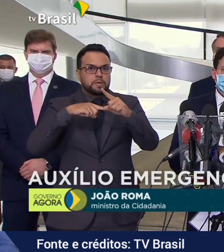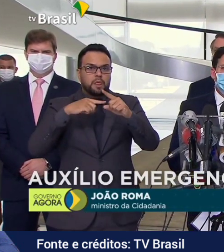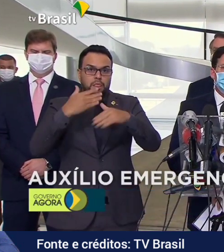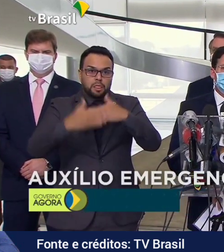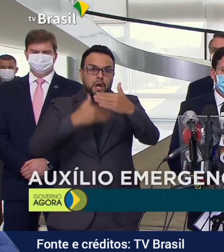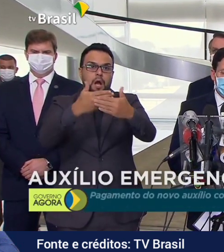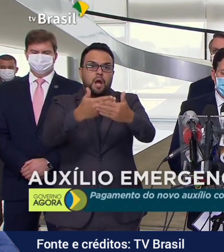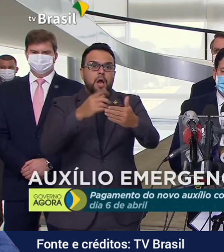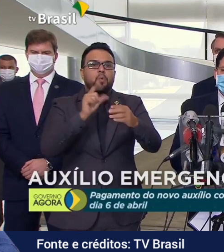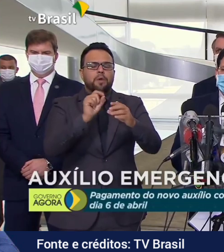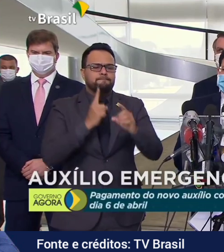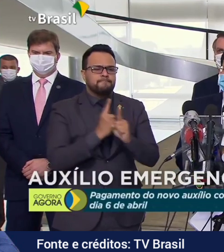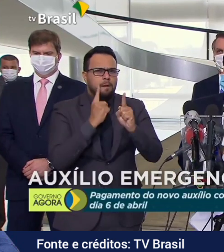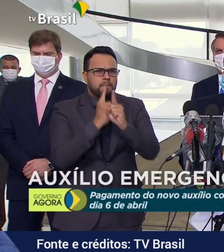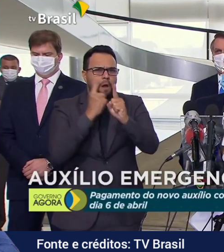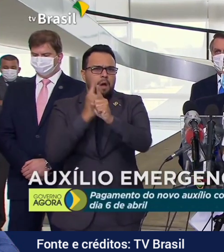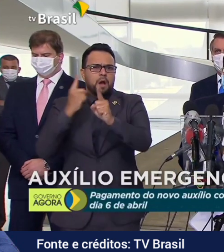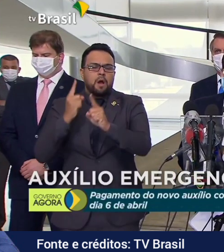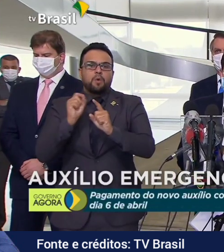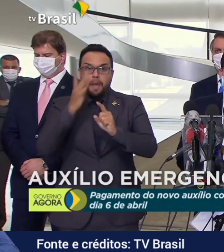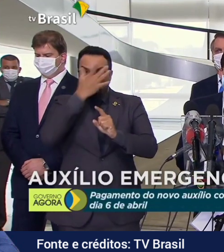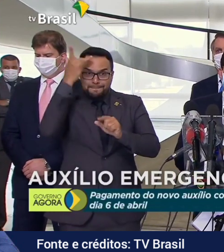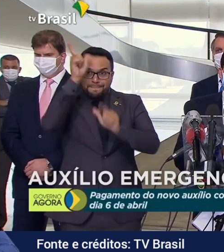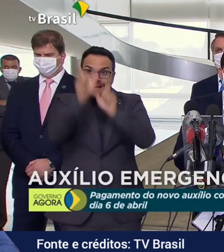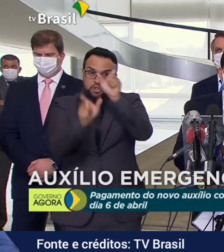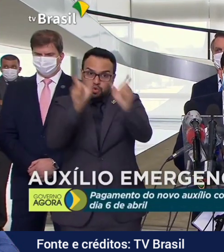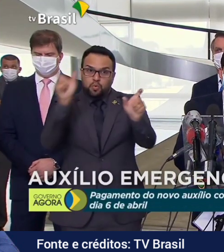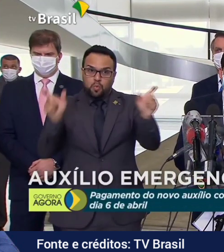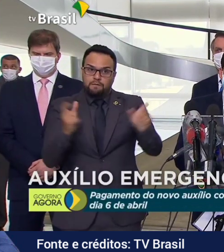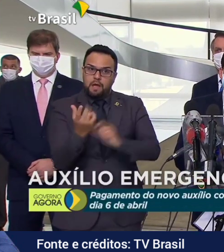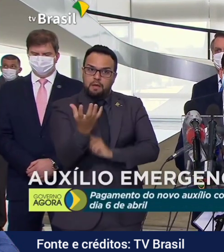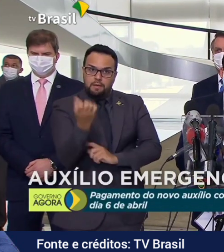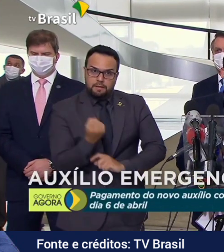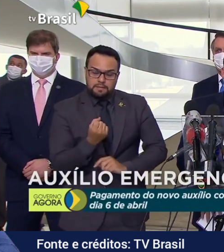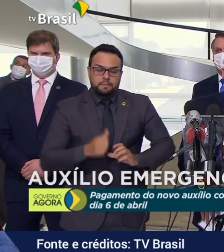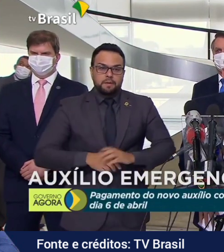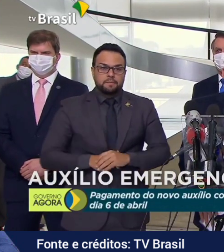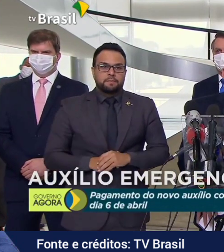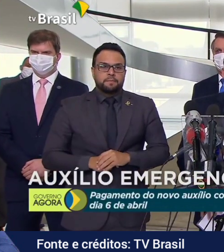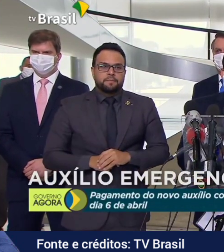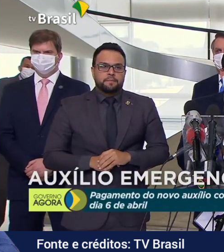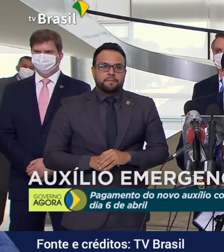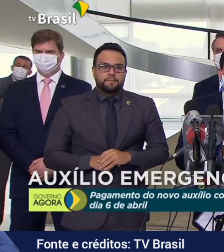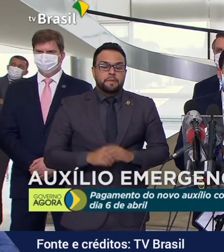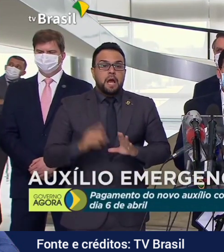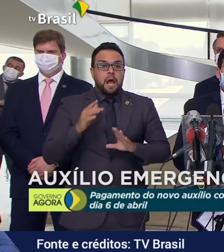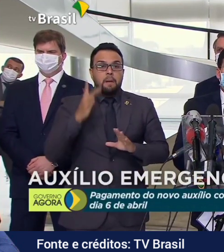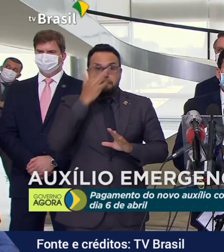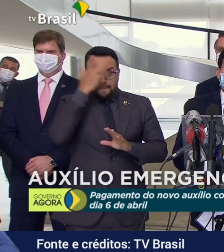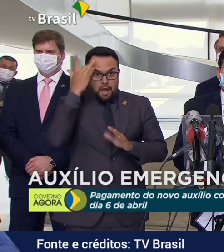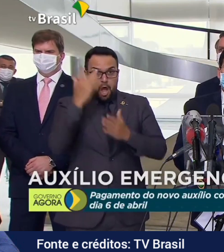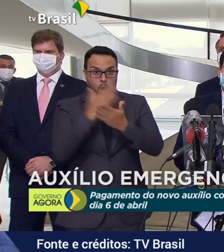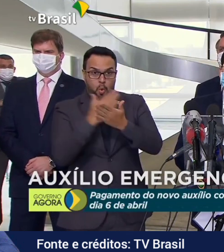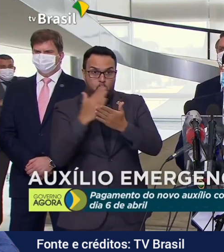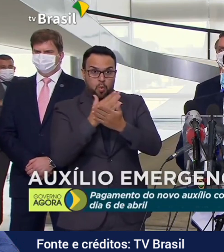para justamente identificar esses beneficiários. aqueles que estavam aptos no mês de dezembro